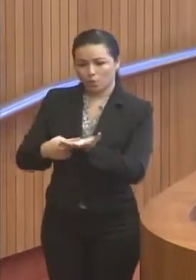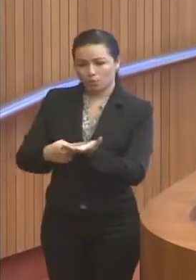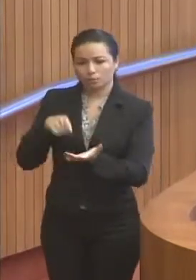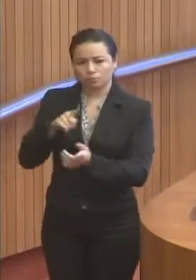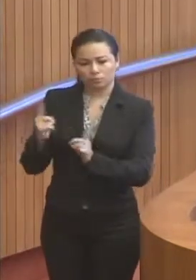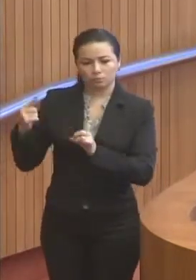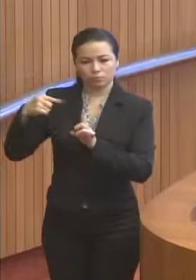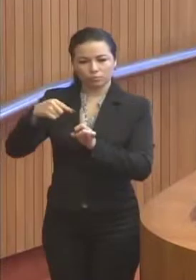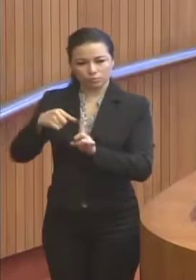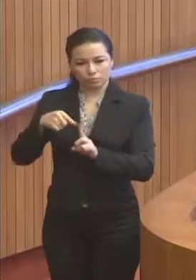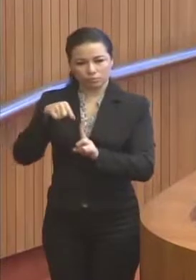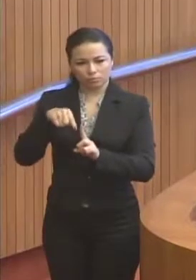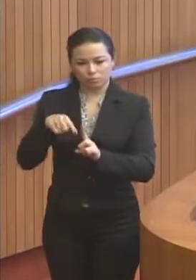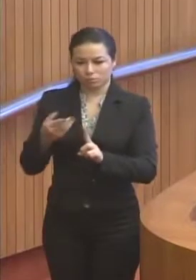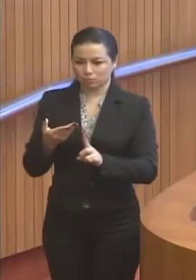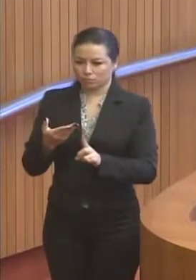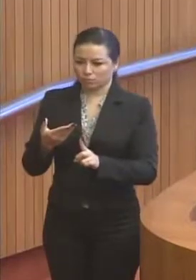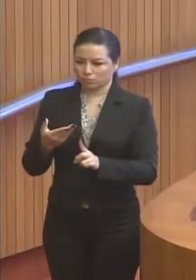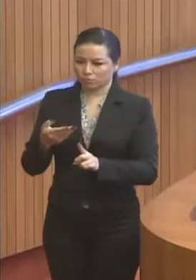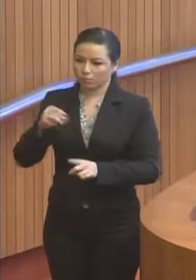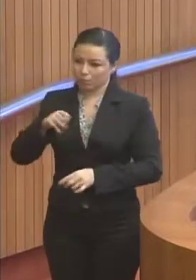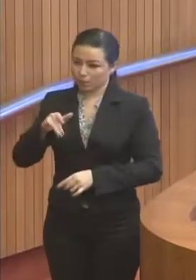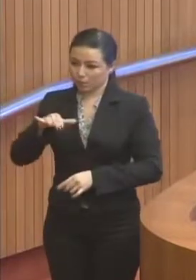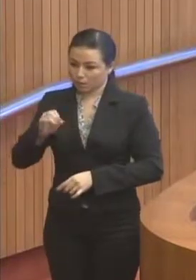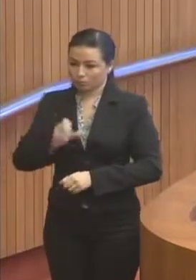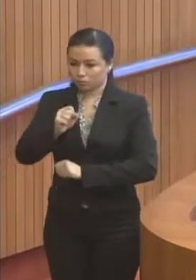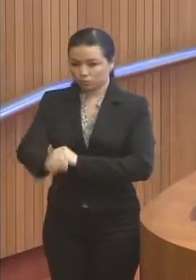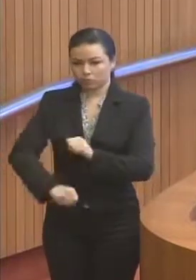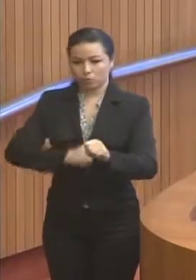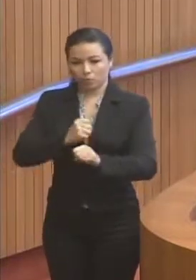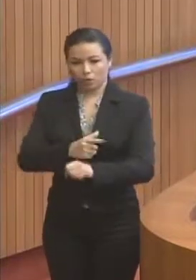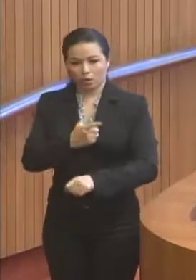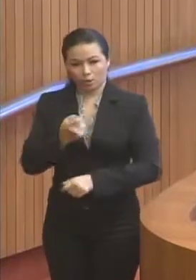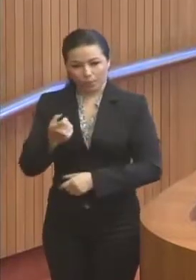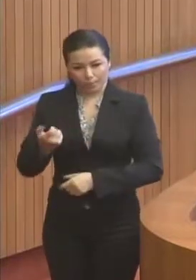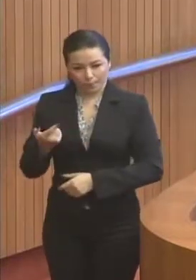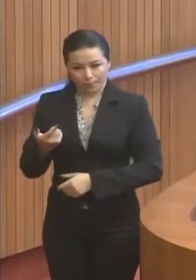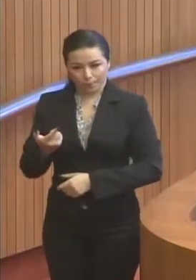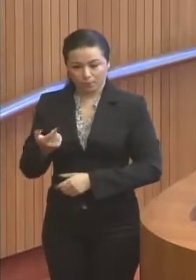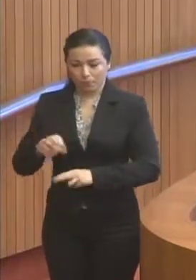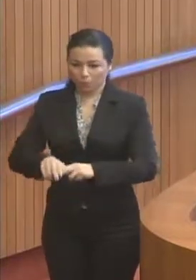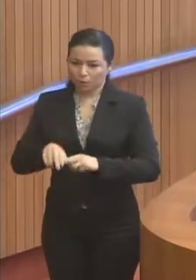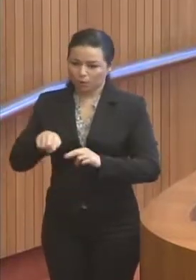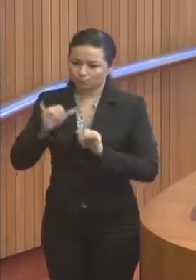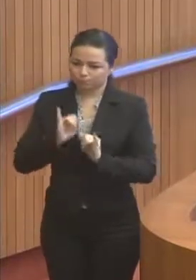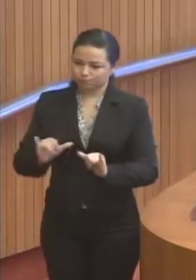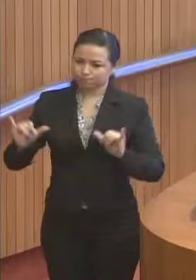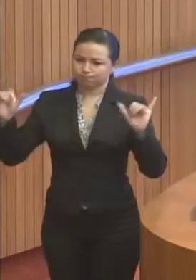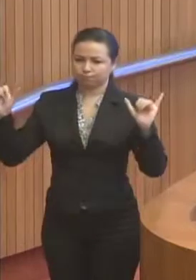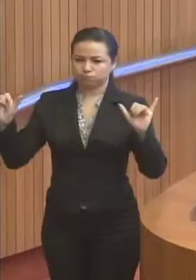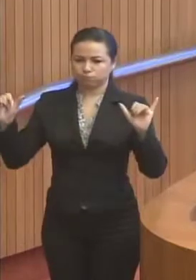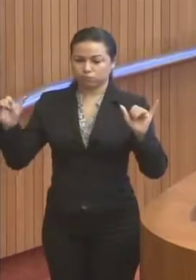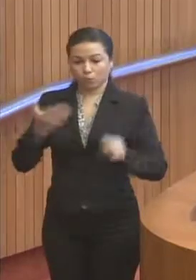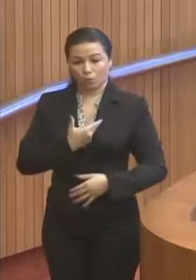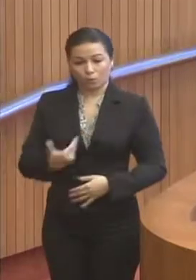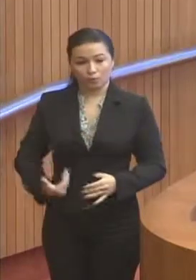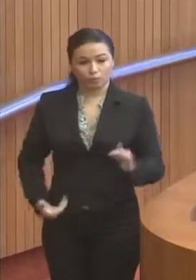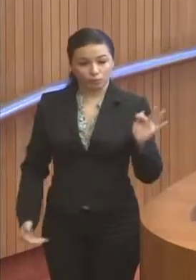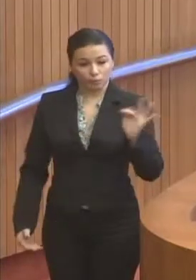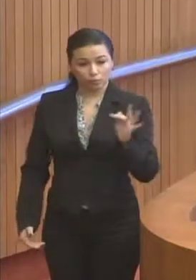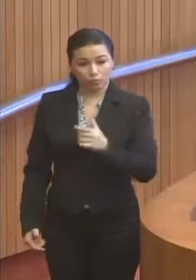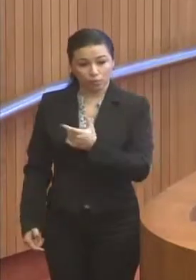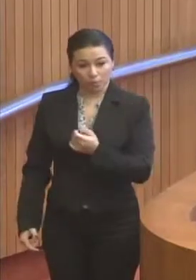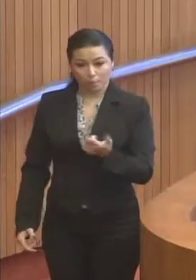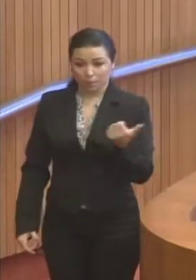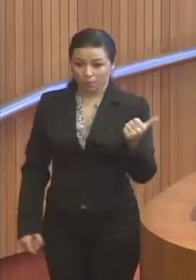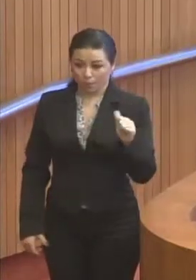objetivos do milênio no ano de 2000 e que, apesar de anunciado pelo governo federal em